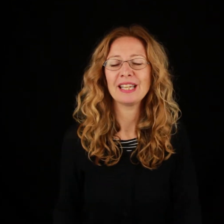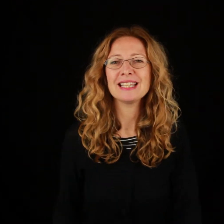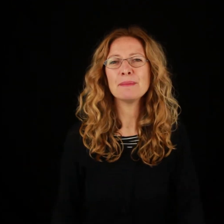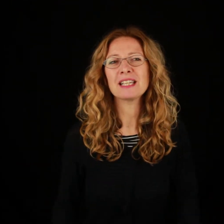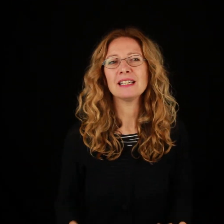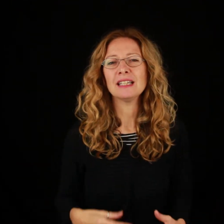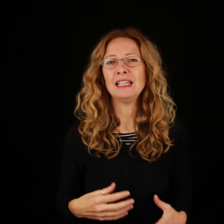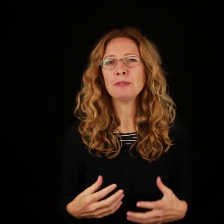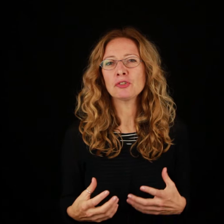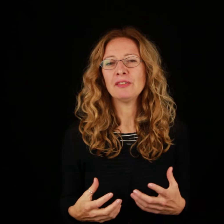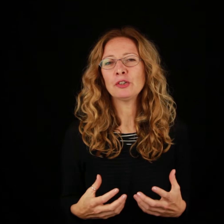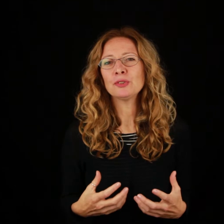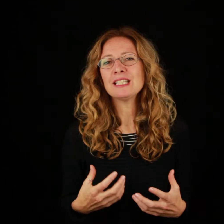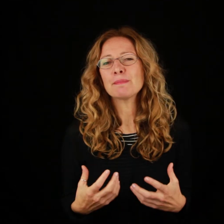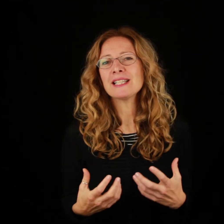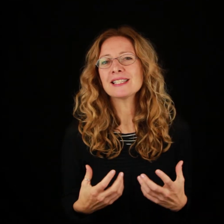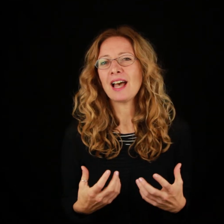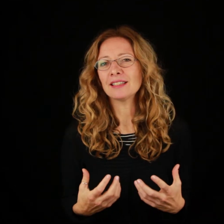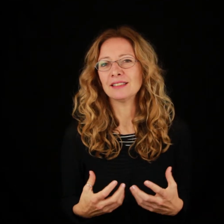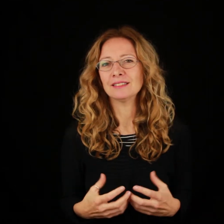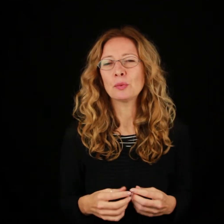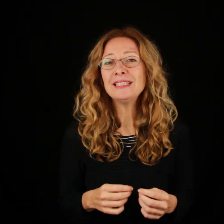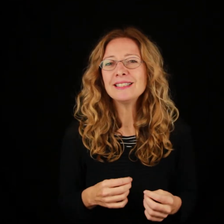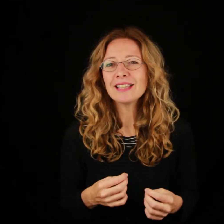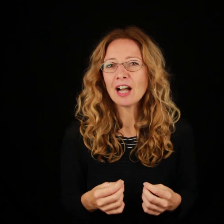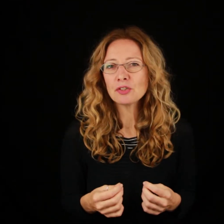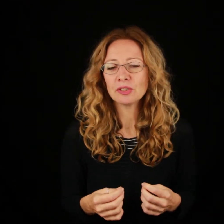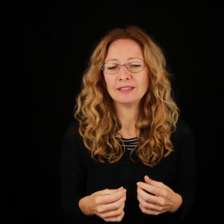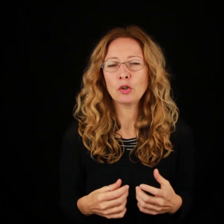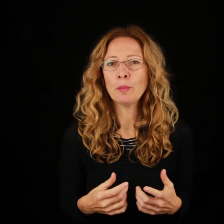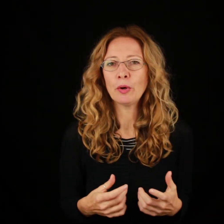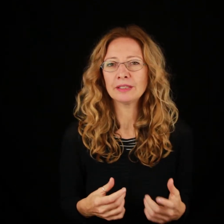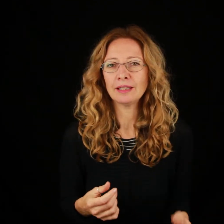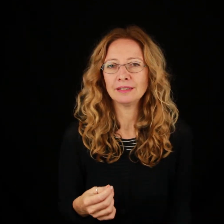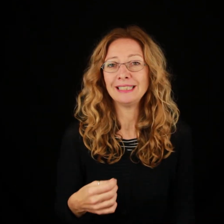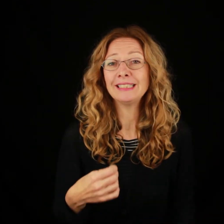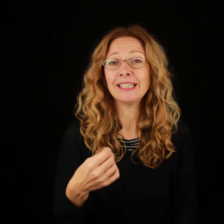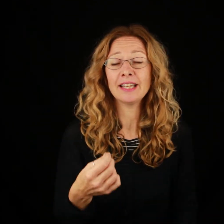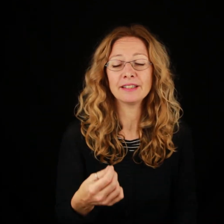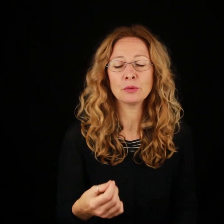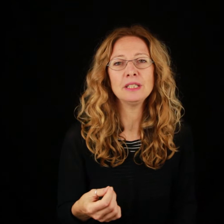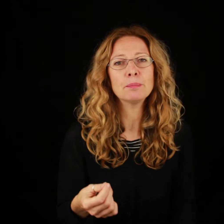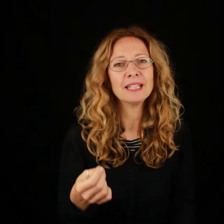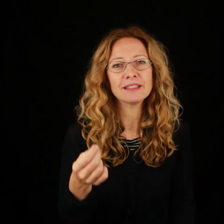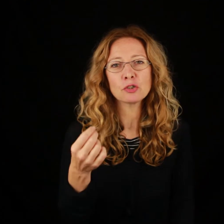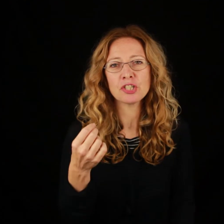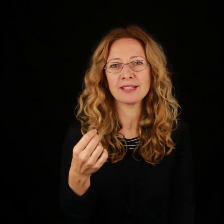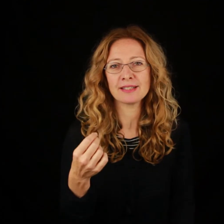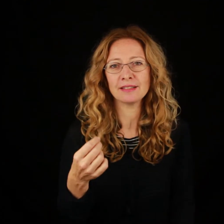Sì perché le persone vengono dispensate da quel disagio che ti comporta il chiedere e quindi il prendere coscienza del